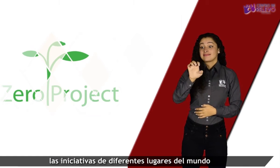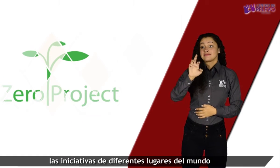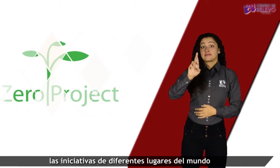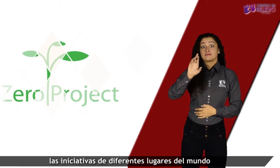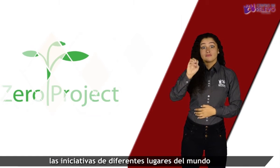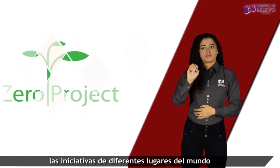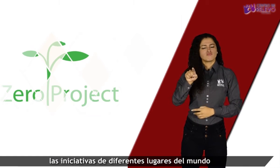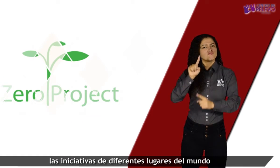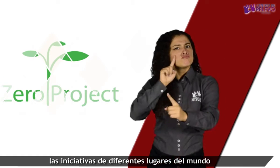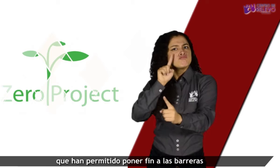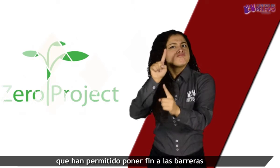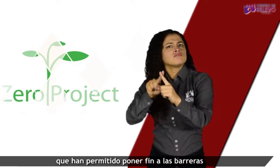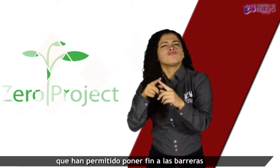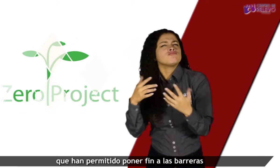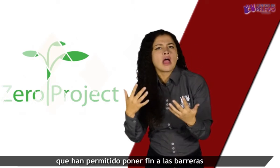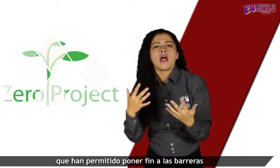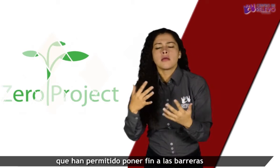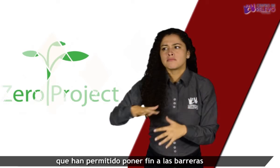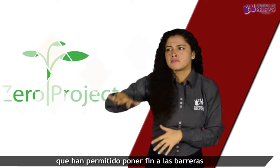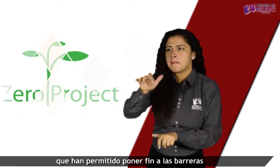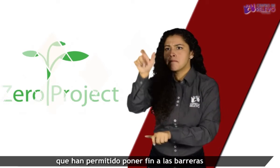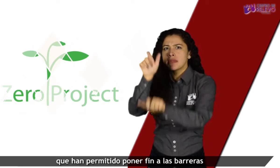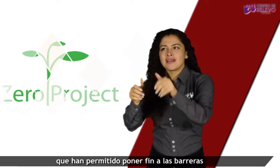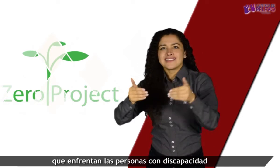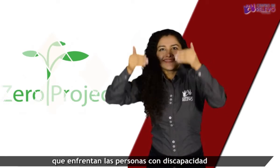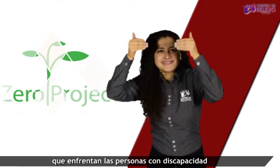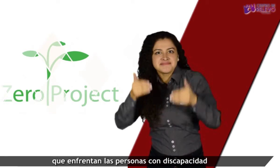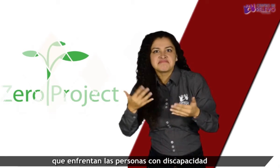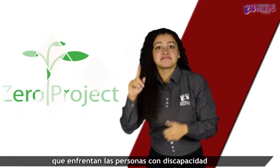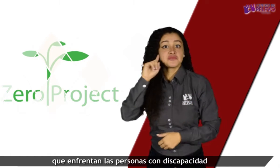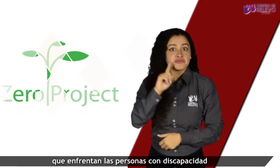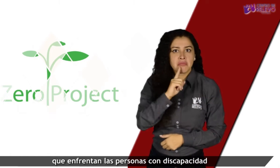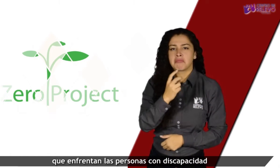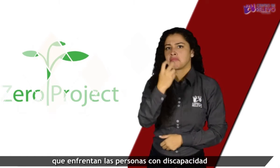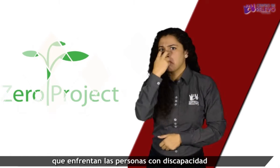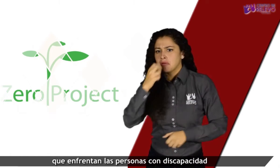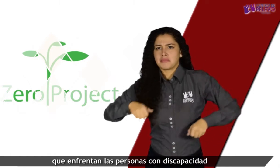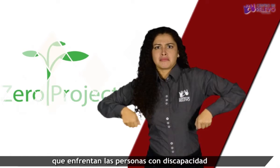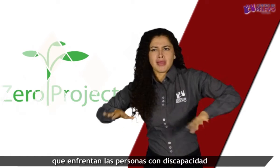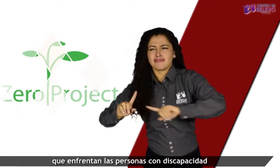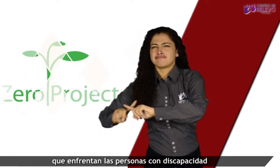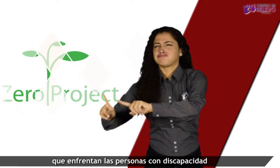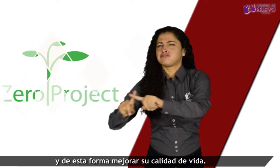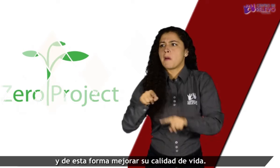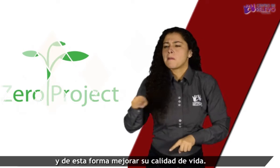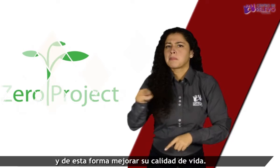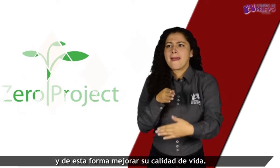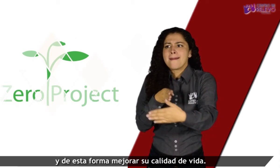diferentes lugares del mundo que han permitido poner fin a las barreras que enfrentan las personas con discapacidad y de esta forma mejorar su